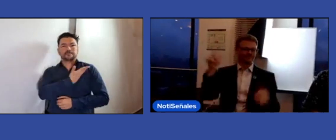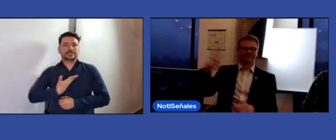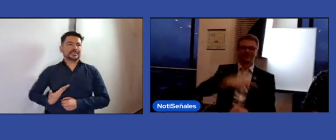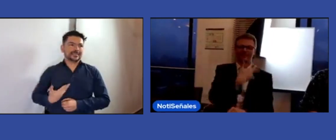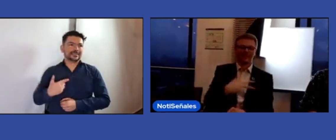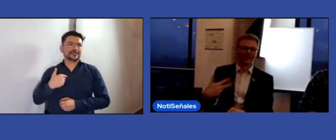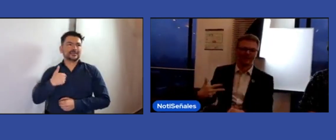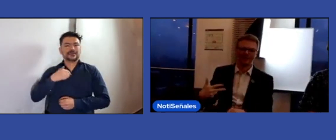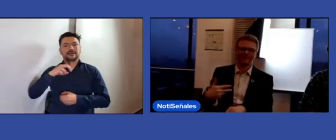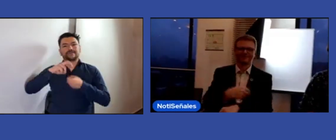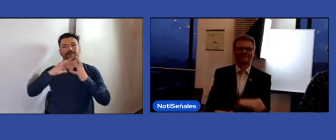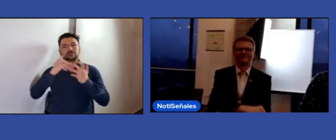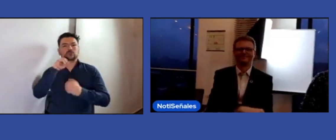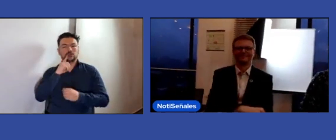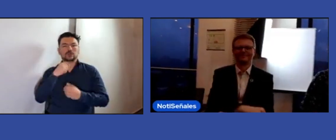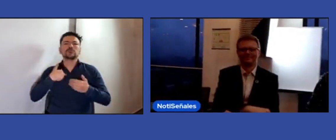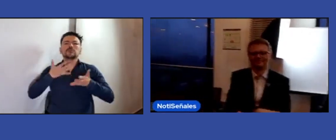WFD y soy de Dinamarca.